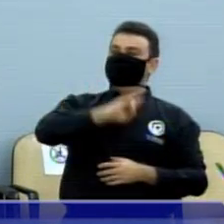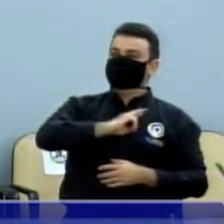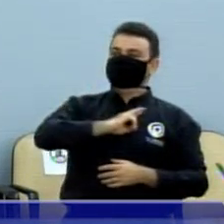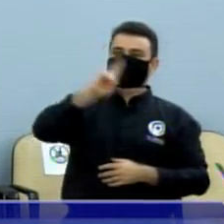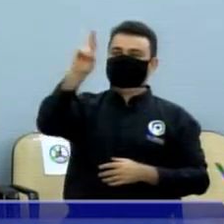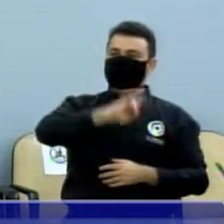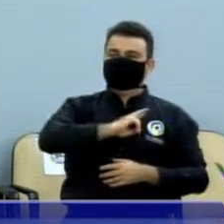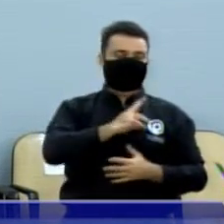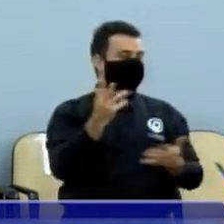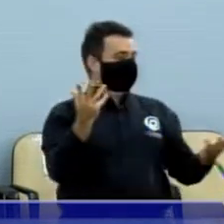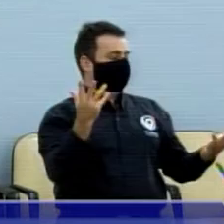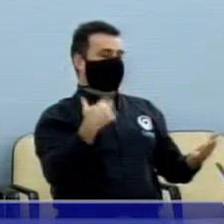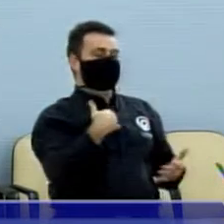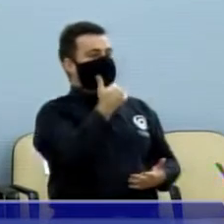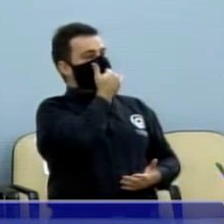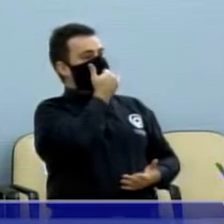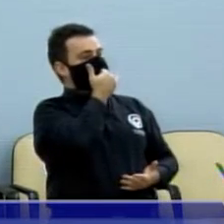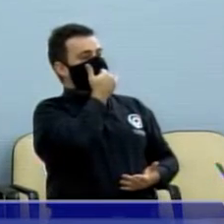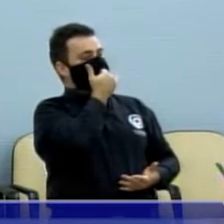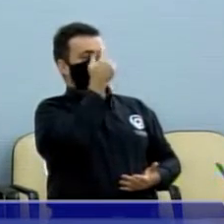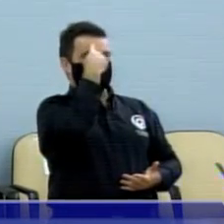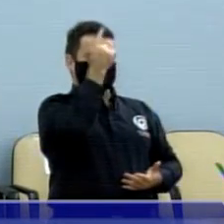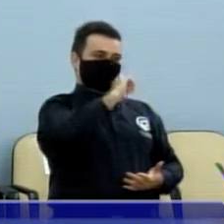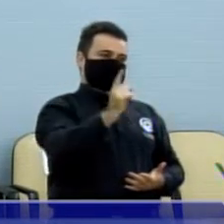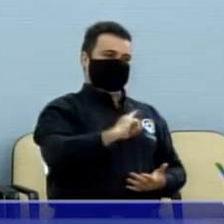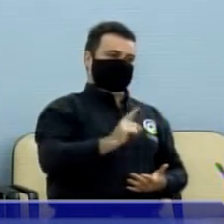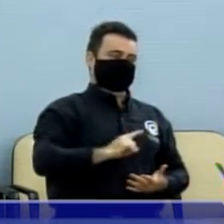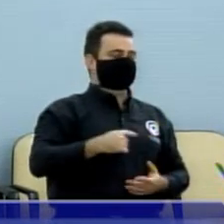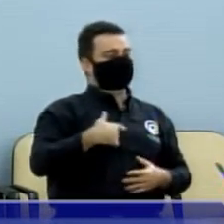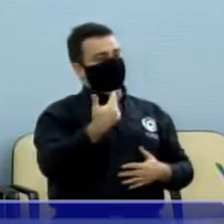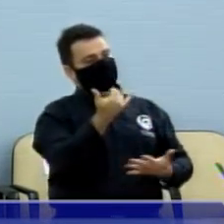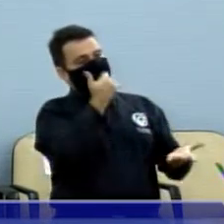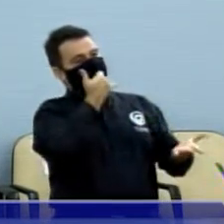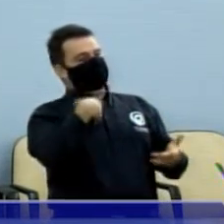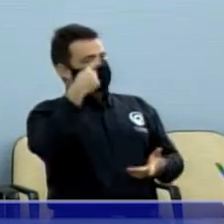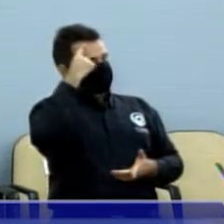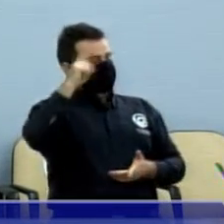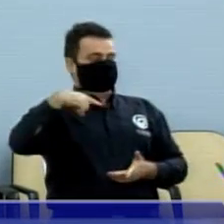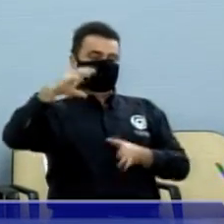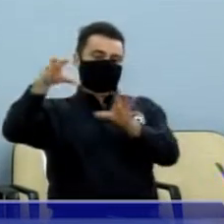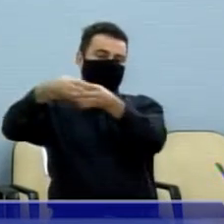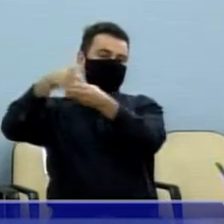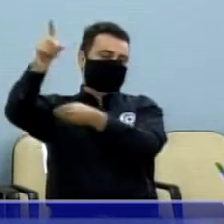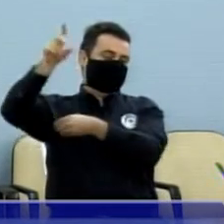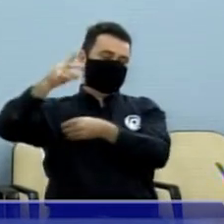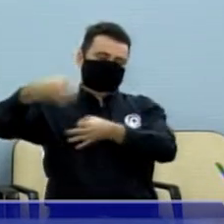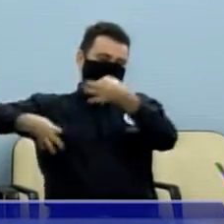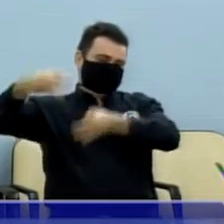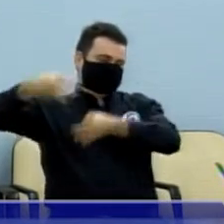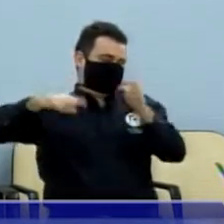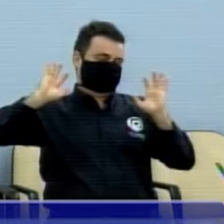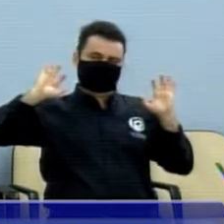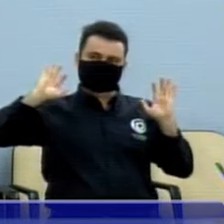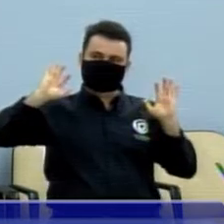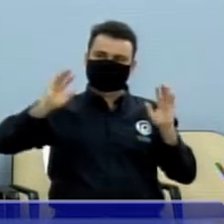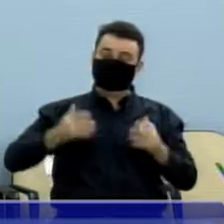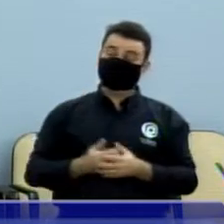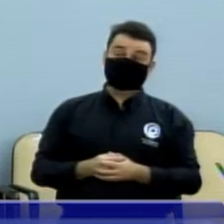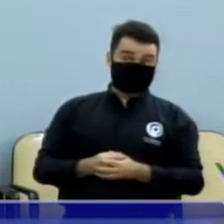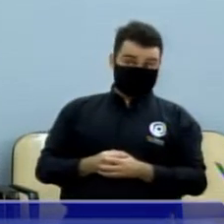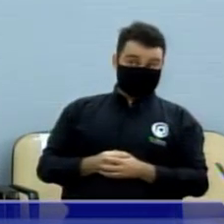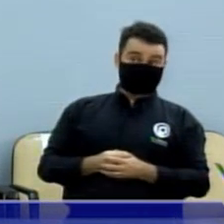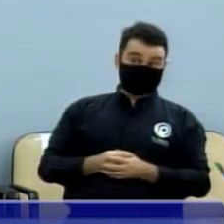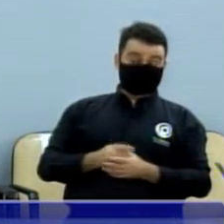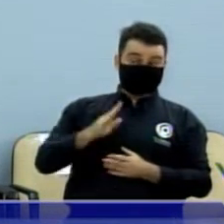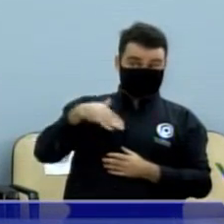não tinha resposta, porque era uma decisão técnica, jurídica do município. Mas a partir do dia 31 não